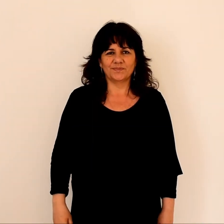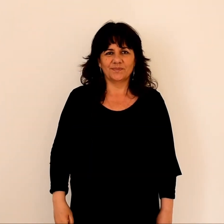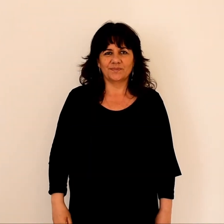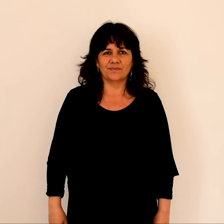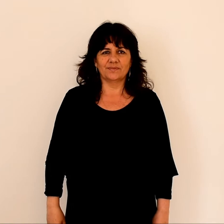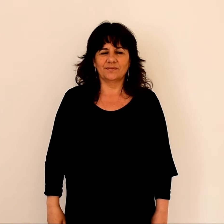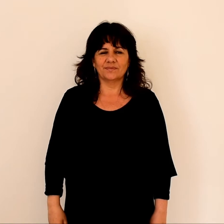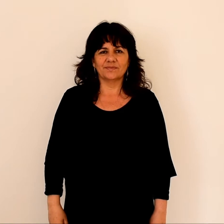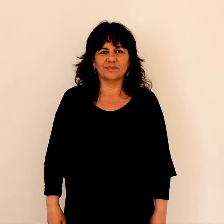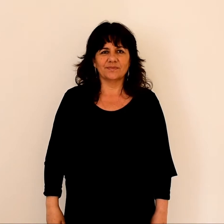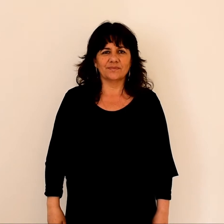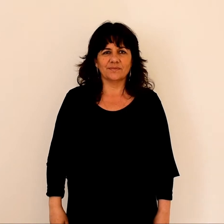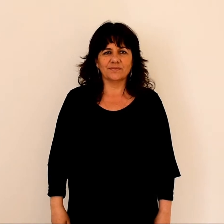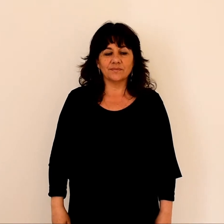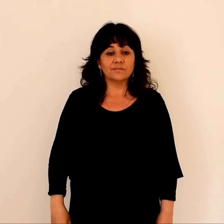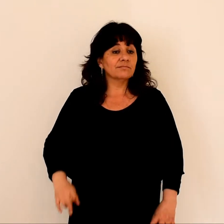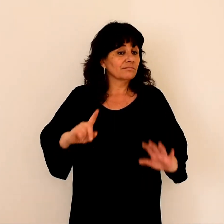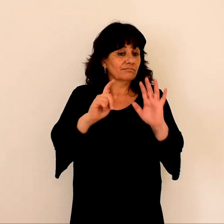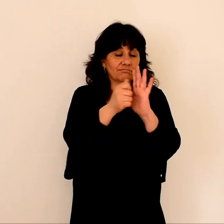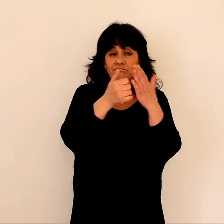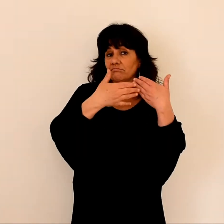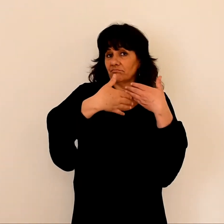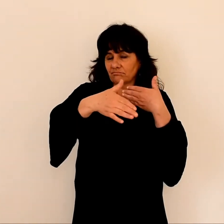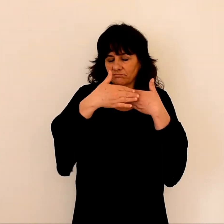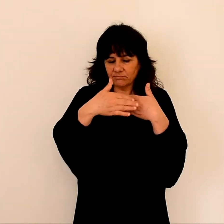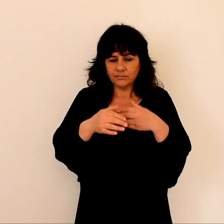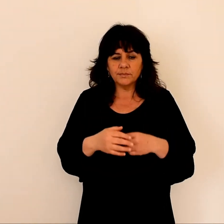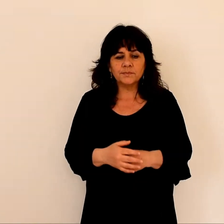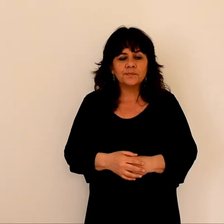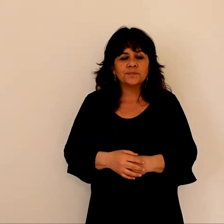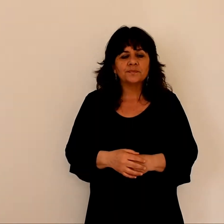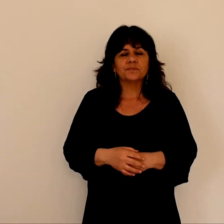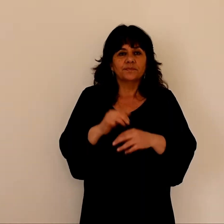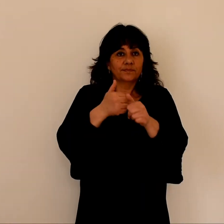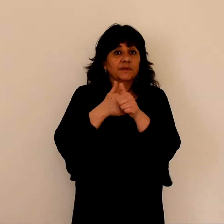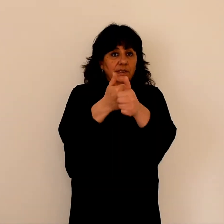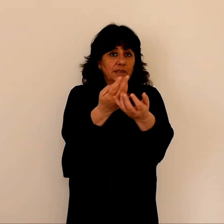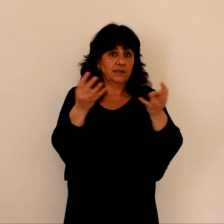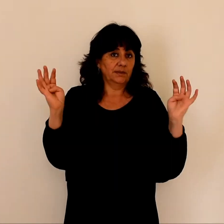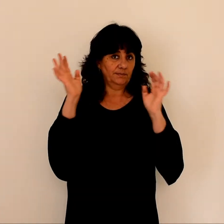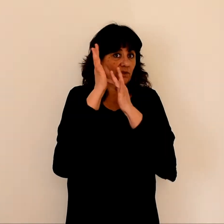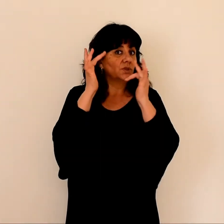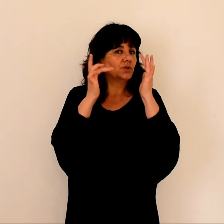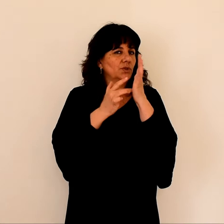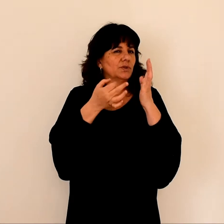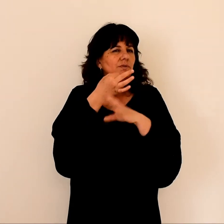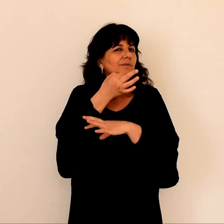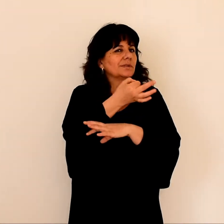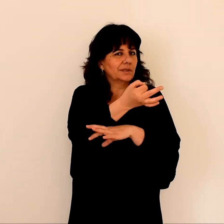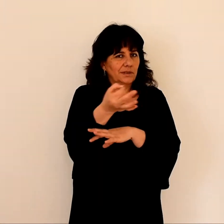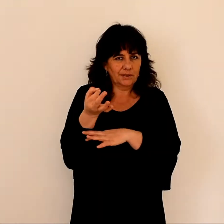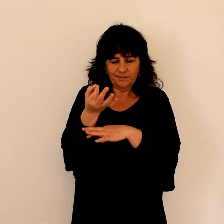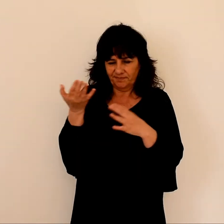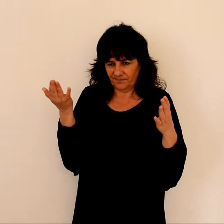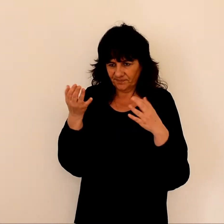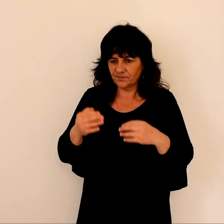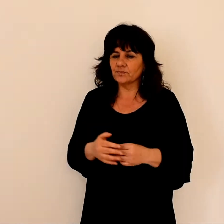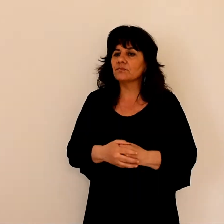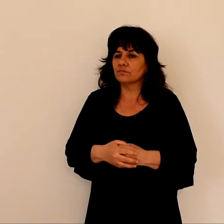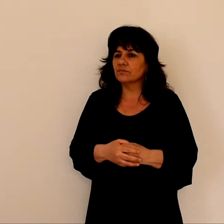En ce temps-là, Jésus disait à ses disciples Ce que vous faites pour devenir